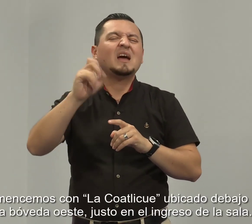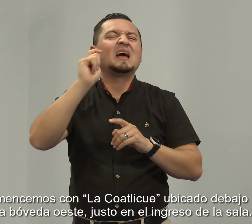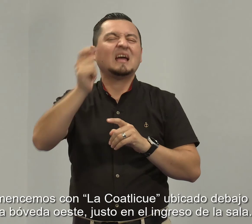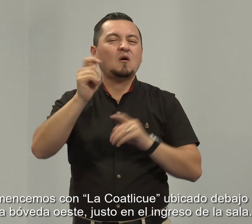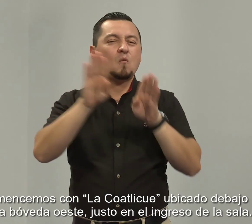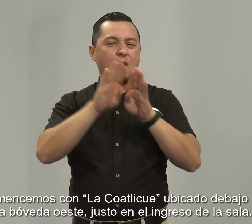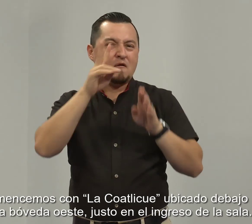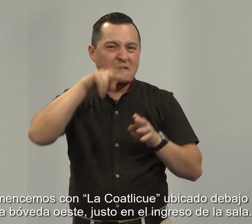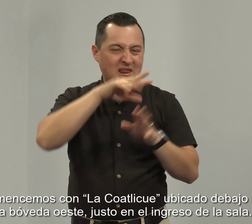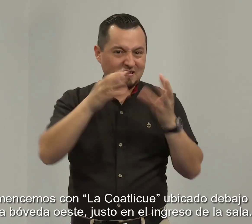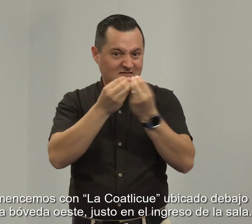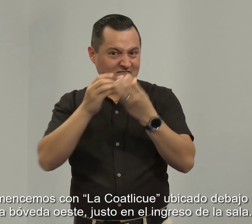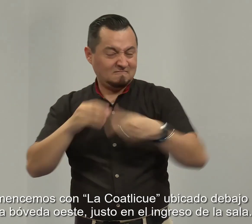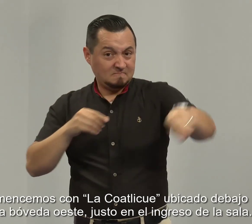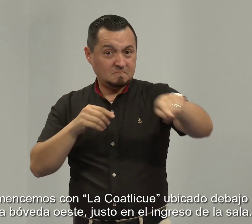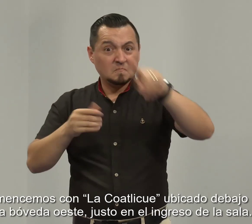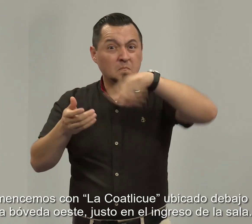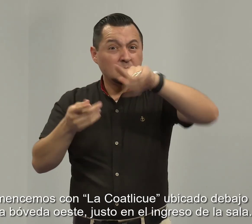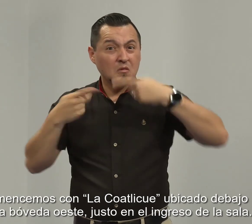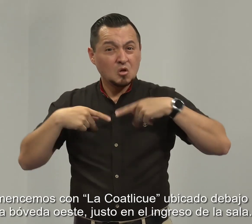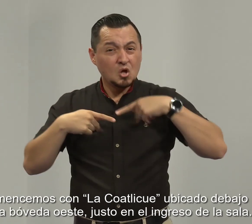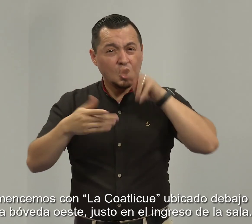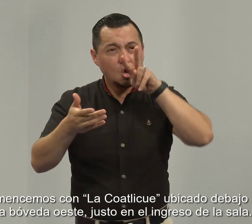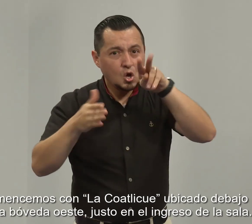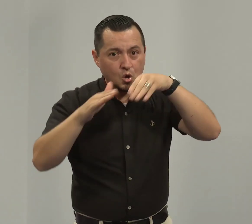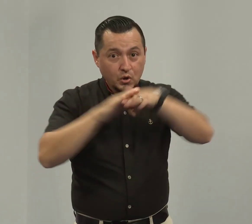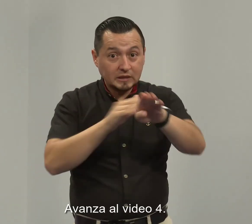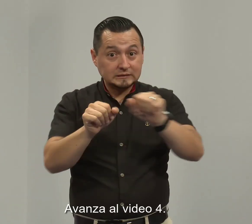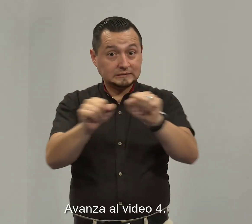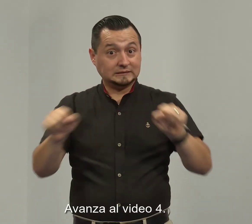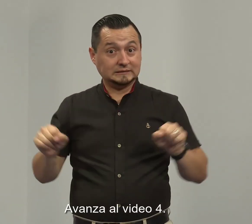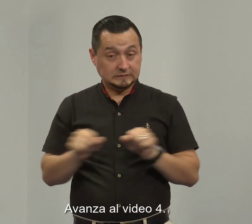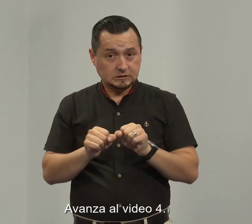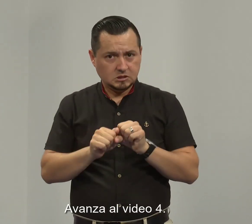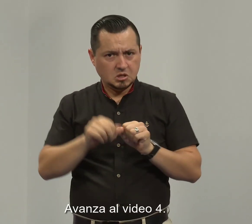bóveda oeste, justo en el ingreso de la sala. Avanza al video 4.